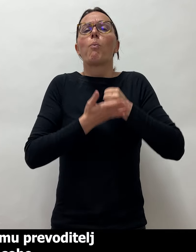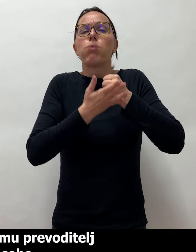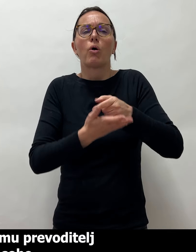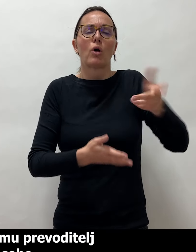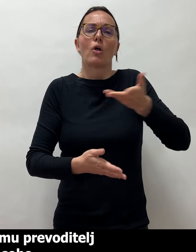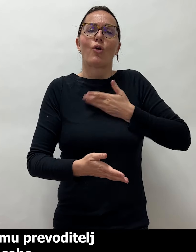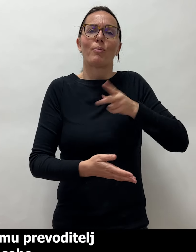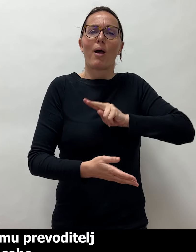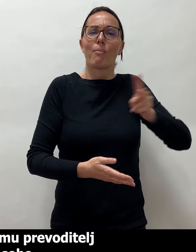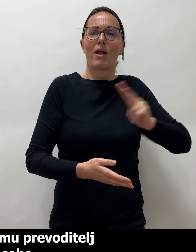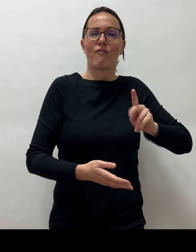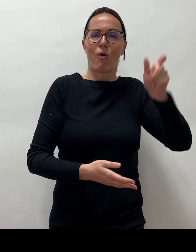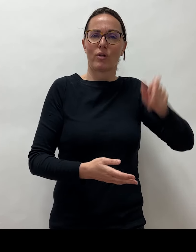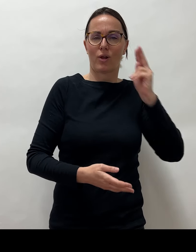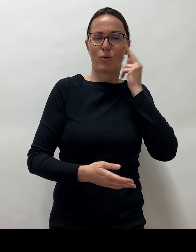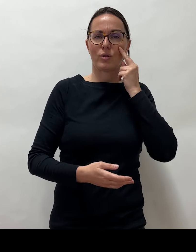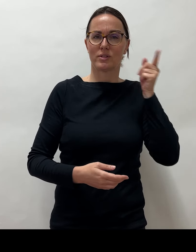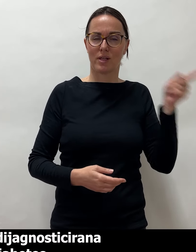Gluhoslijepe osobe